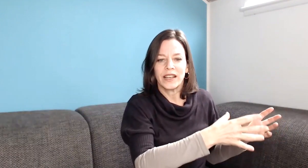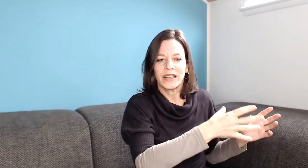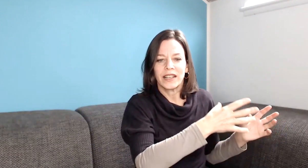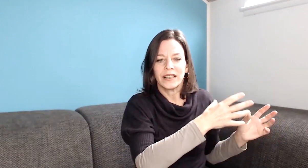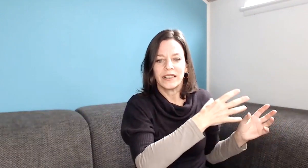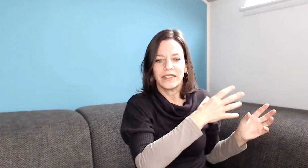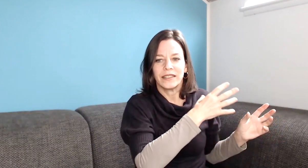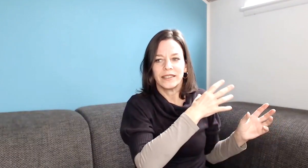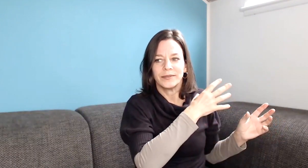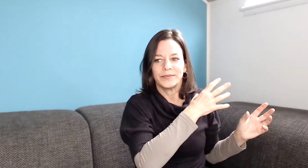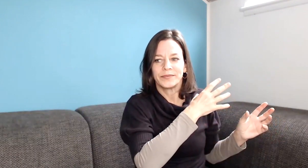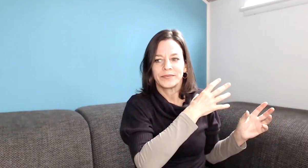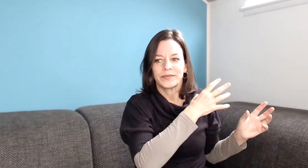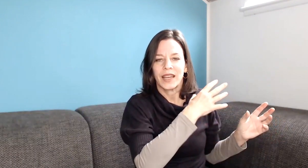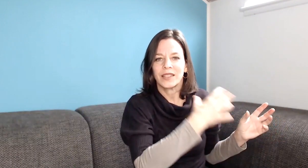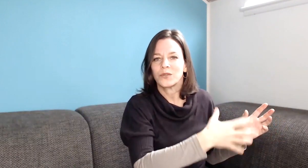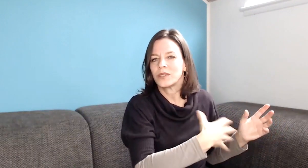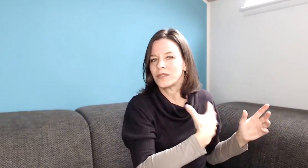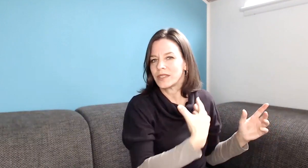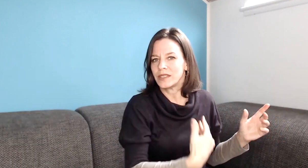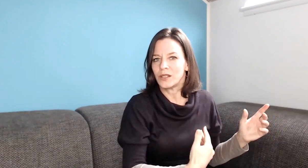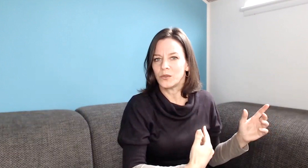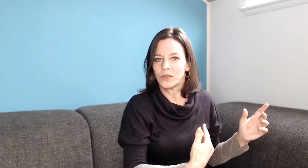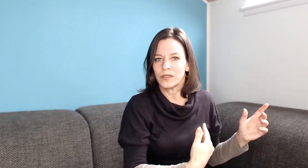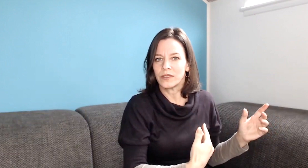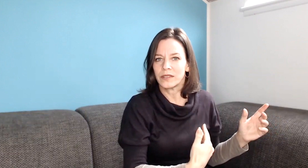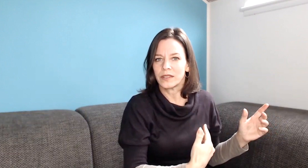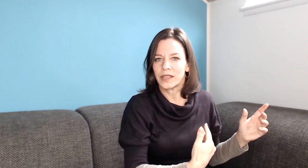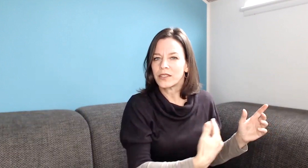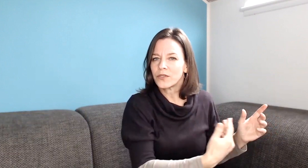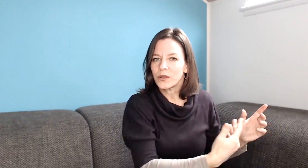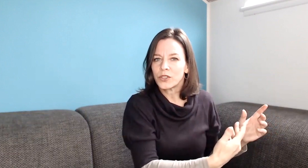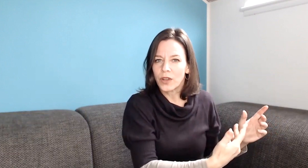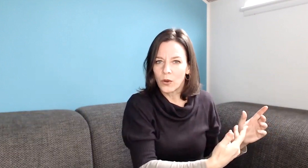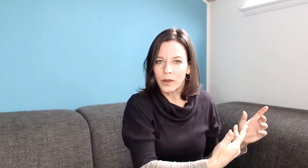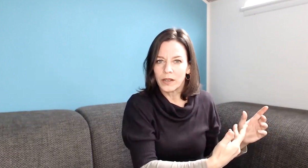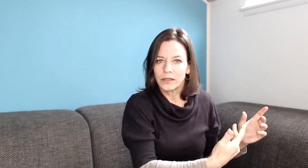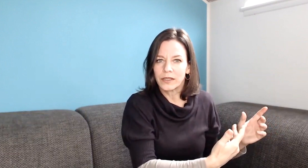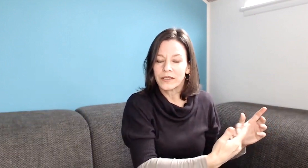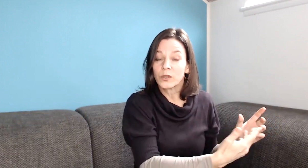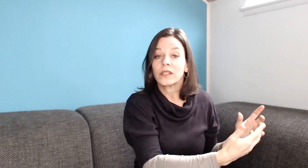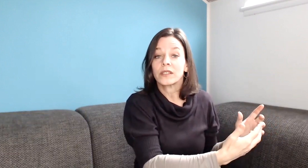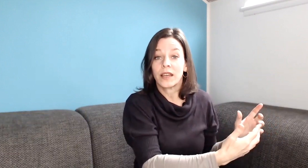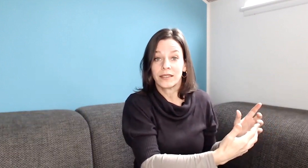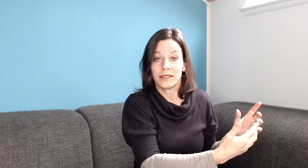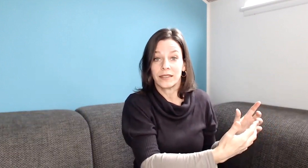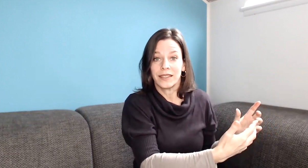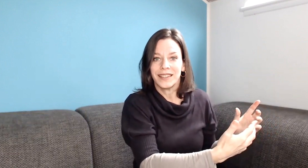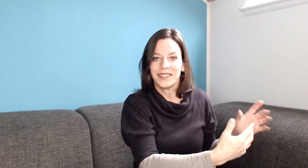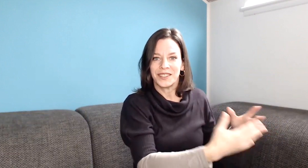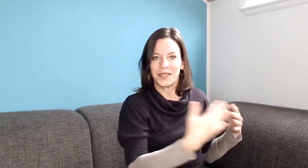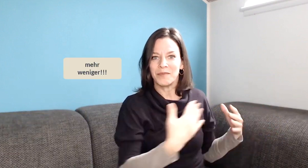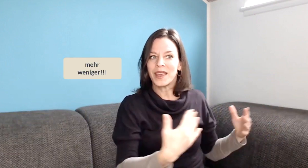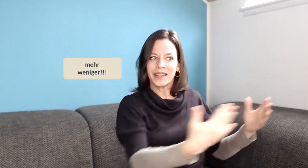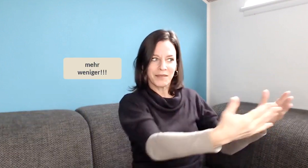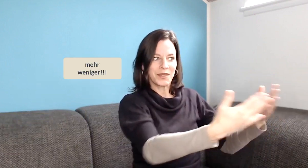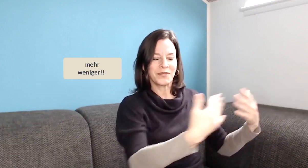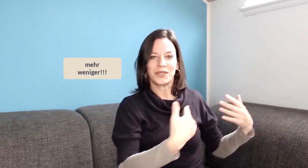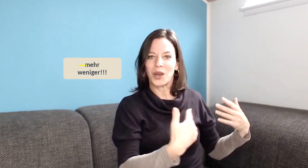anzusehen, was in ihr los ist, ganz schwer durchschaubar. Und das ist auch ihre Taktik. Denn je mehr jemand von